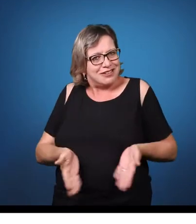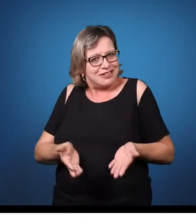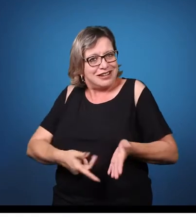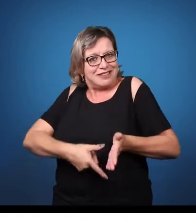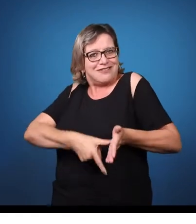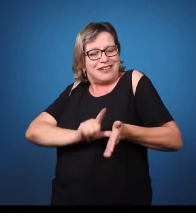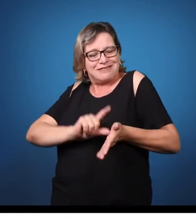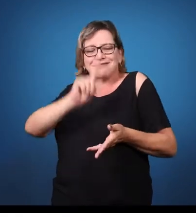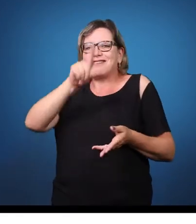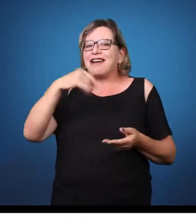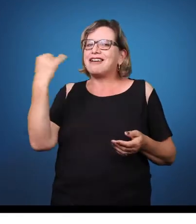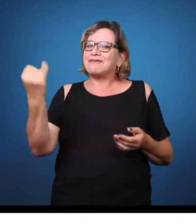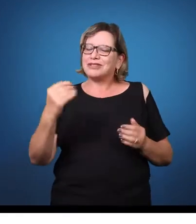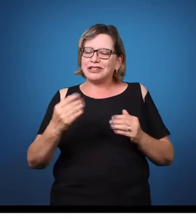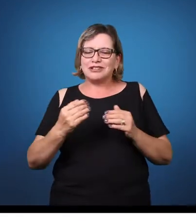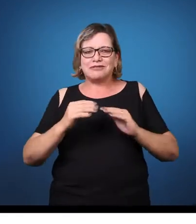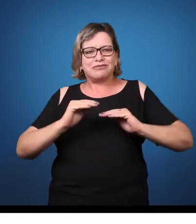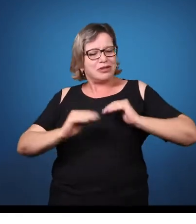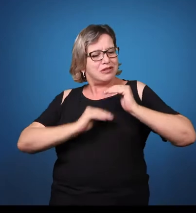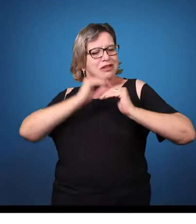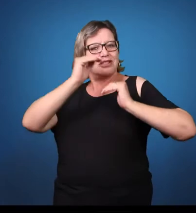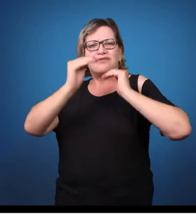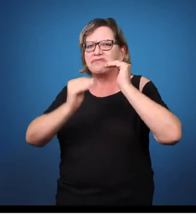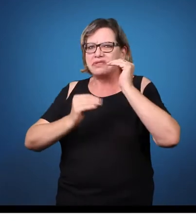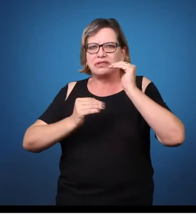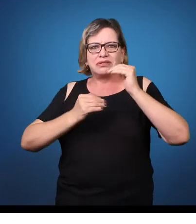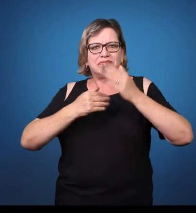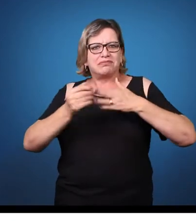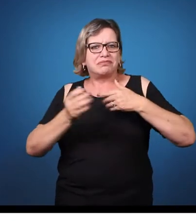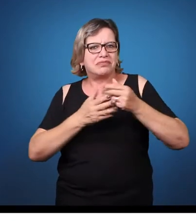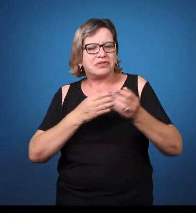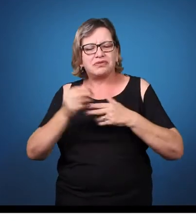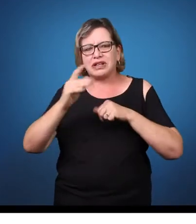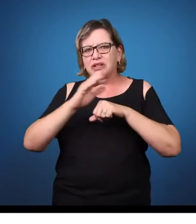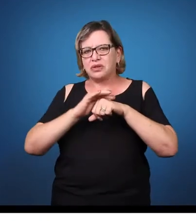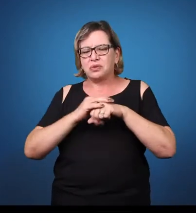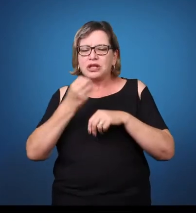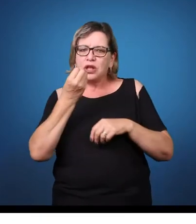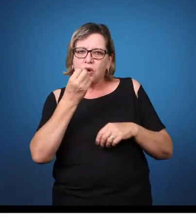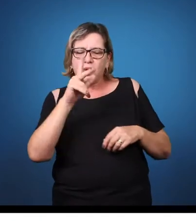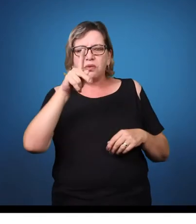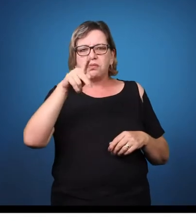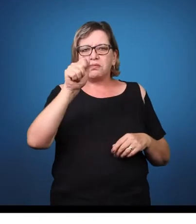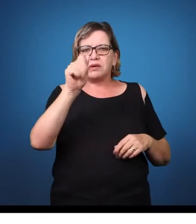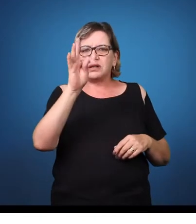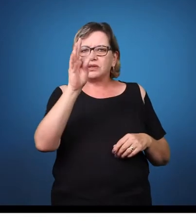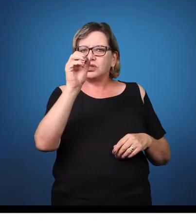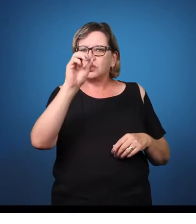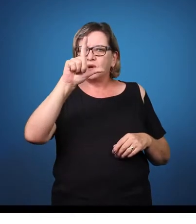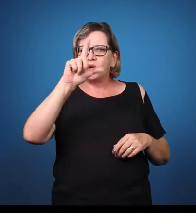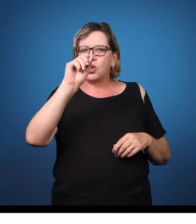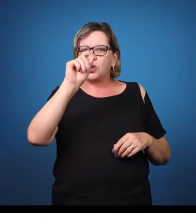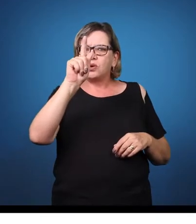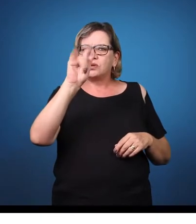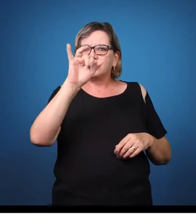Para reforçar, então, a palavra-chave aqui, antes da gente ir para o intervalo, é estimulação? A palavra-chave sempre será